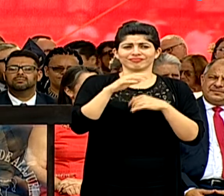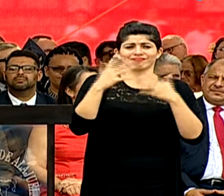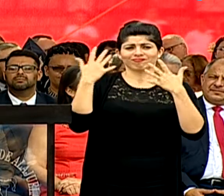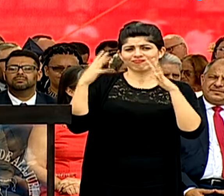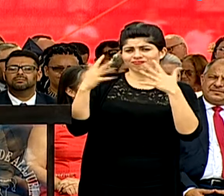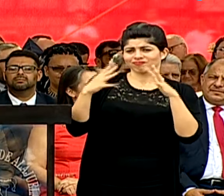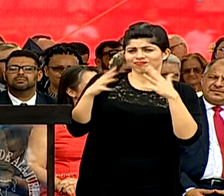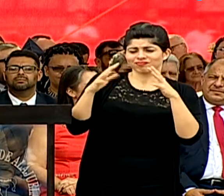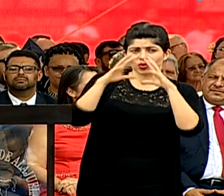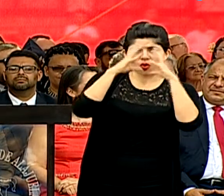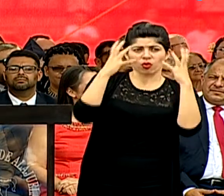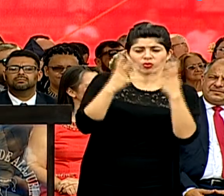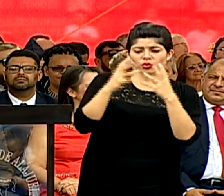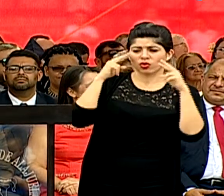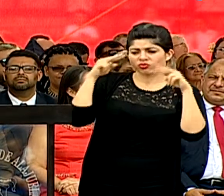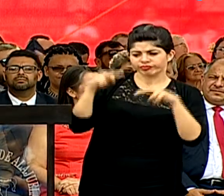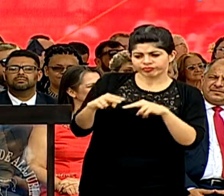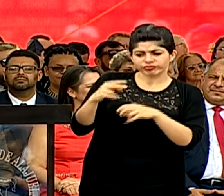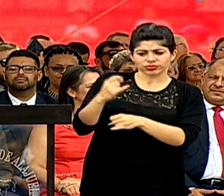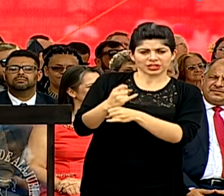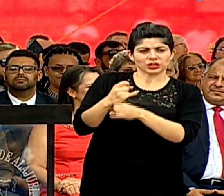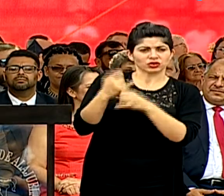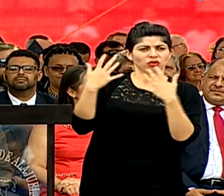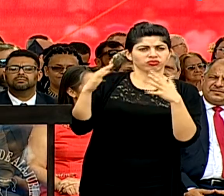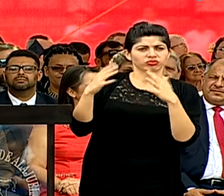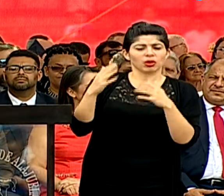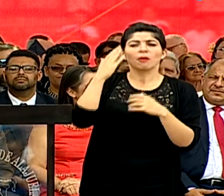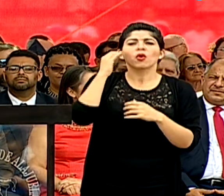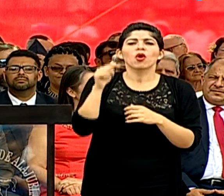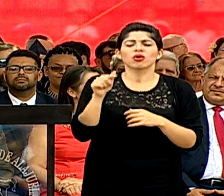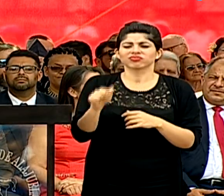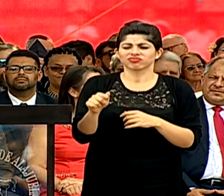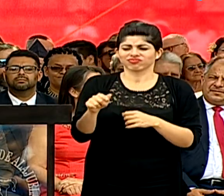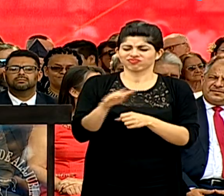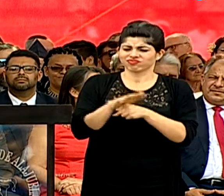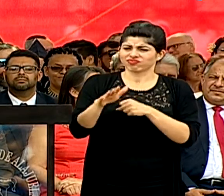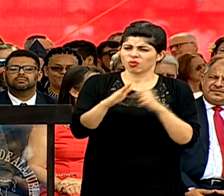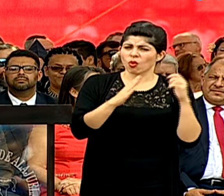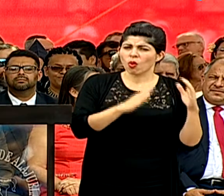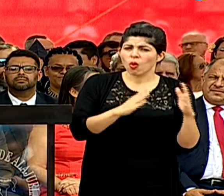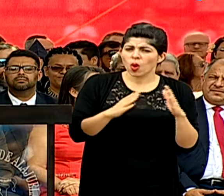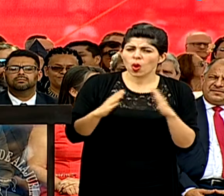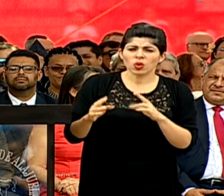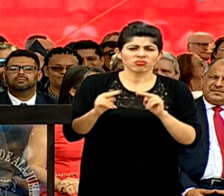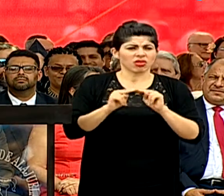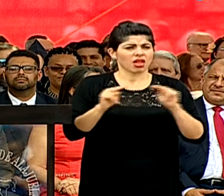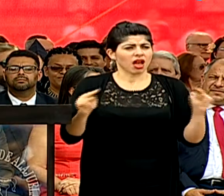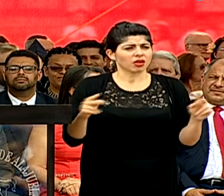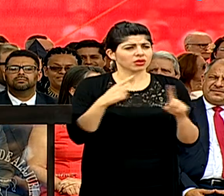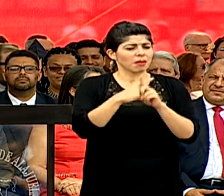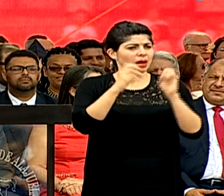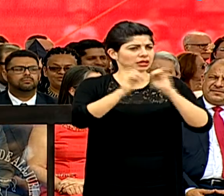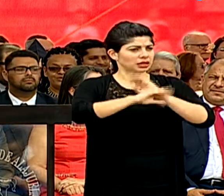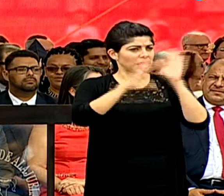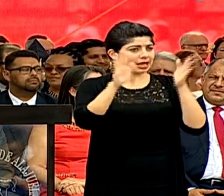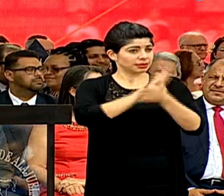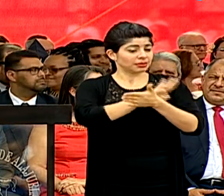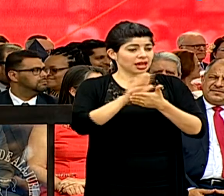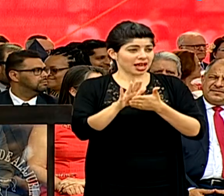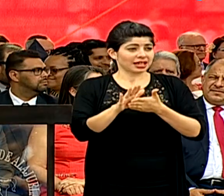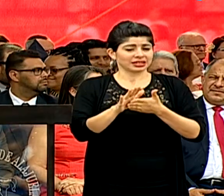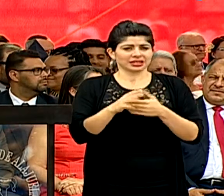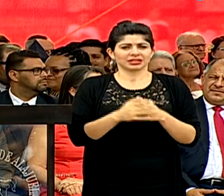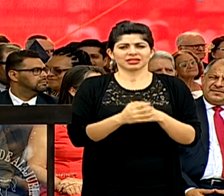mundialmente por su completo orden, neutralidad y transparencia que